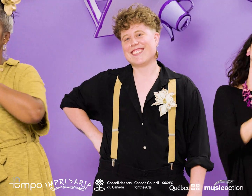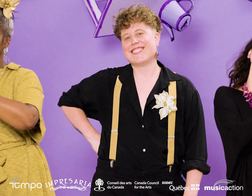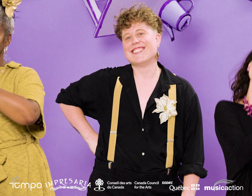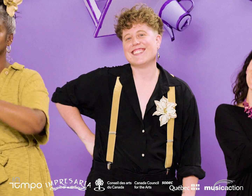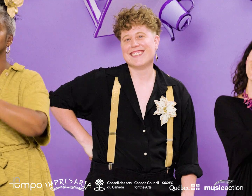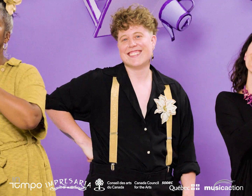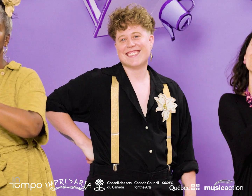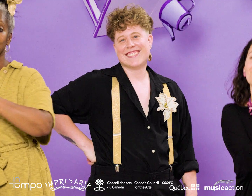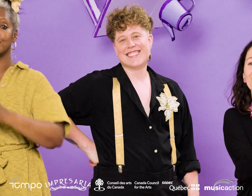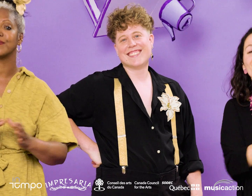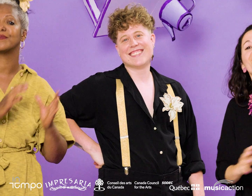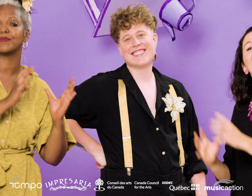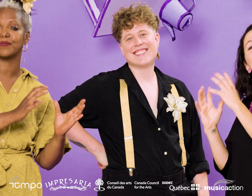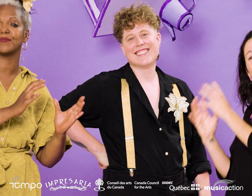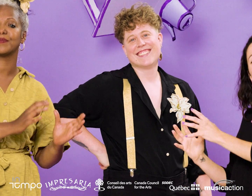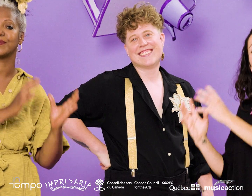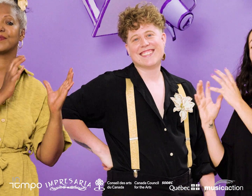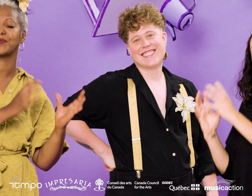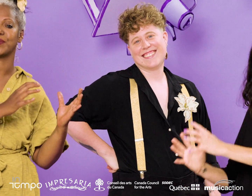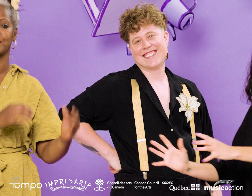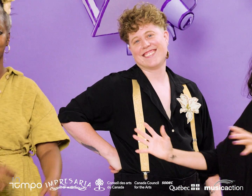l'entends noix est je me décore l'entends